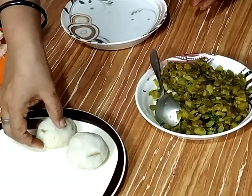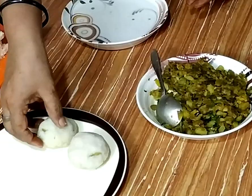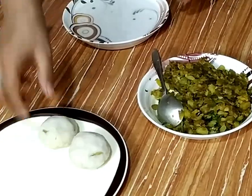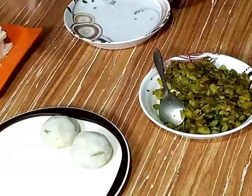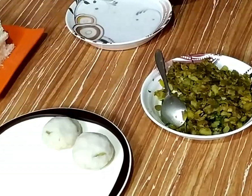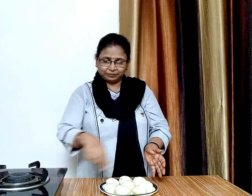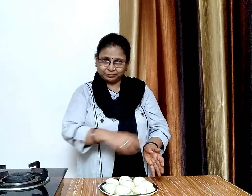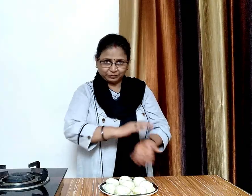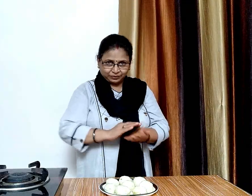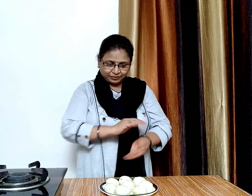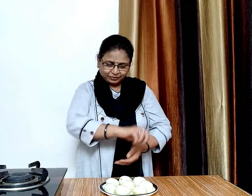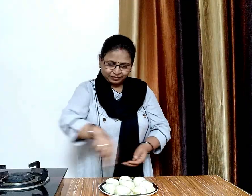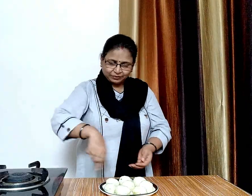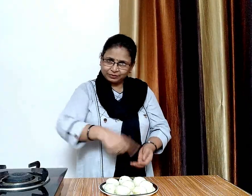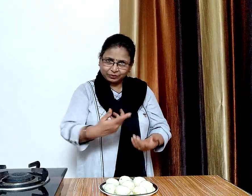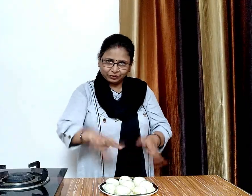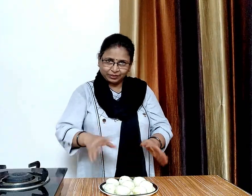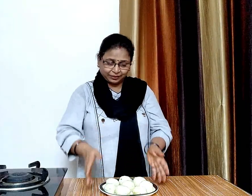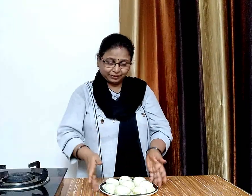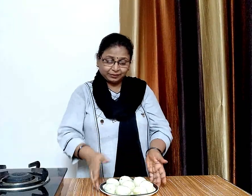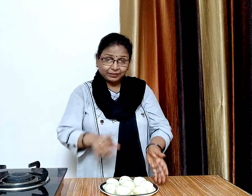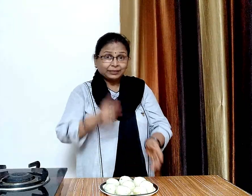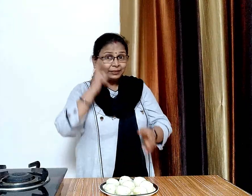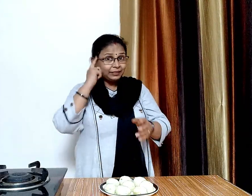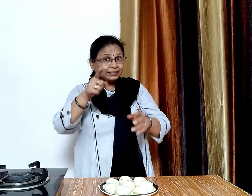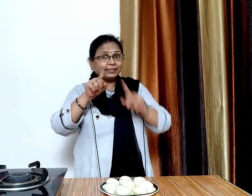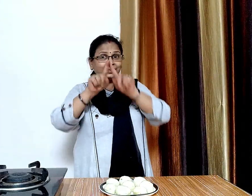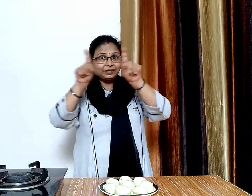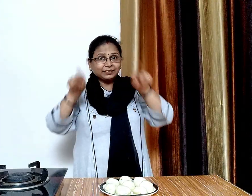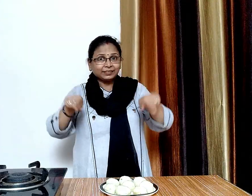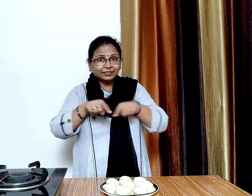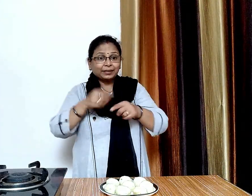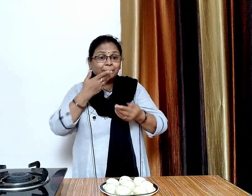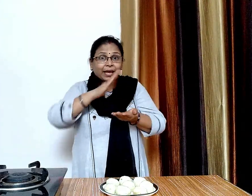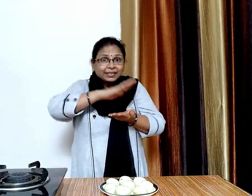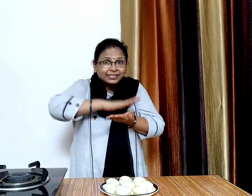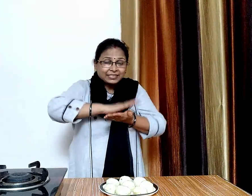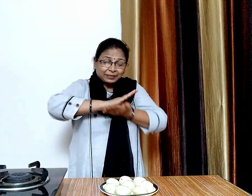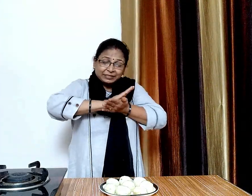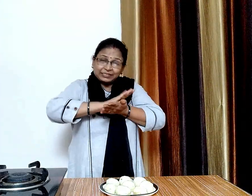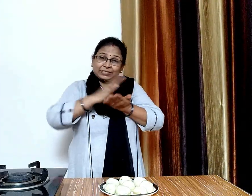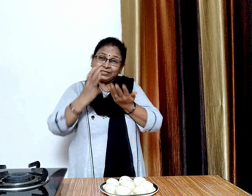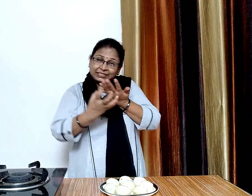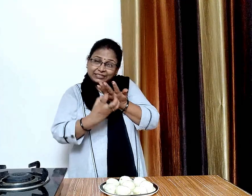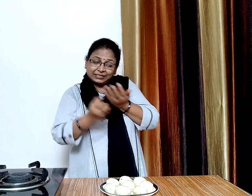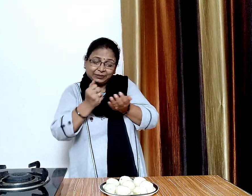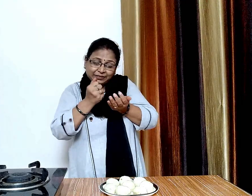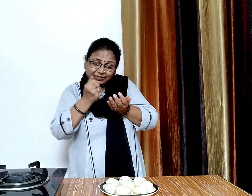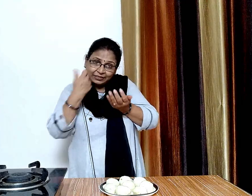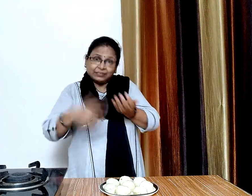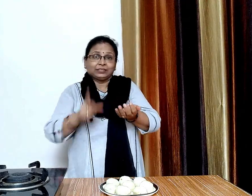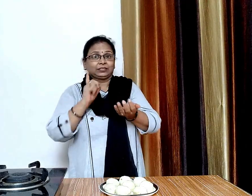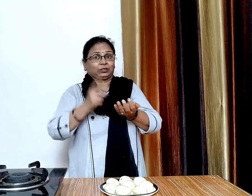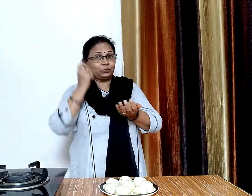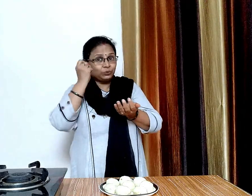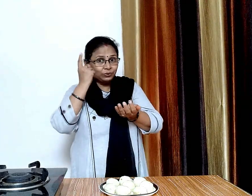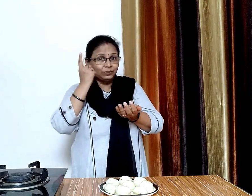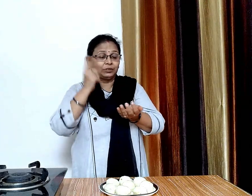रोल चारे रेडी हैं ध्यान रहें ब्रेट को निचोरते समय इसका सारा पानी निकल जाना चाहिए वर्णा ब्रेड रोल क्रिस्पी नहीं बनेंगे